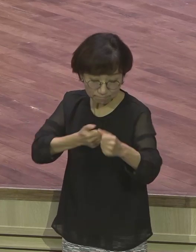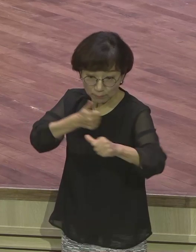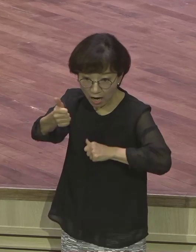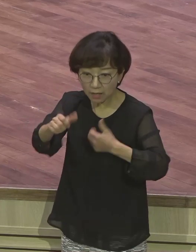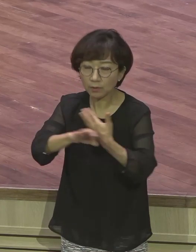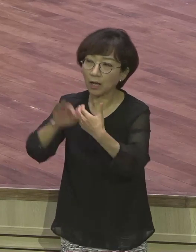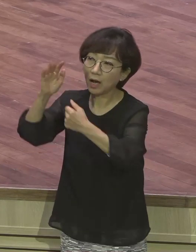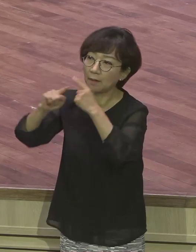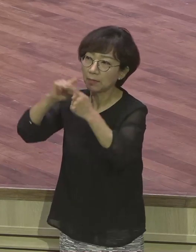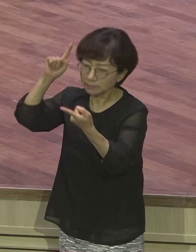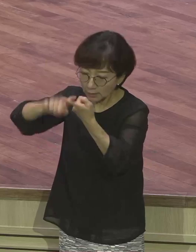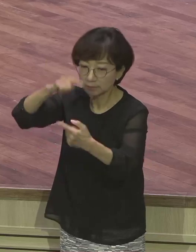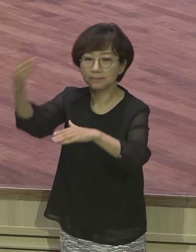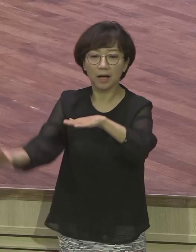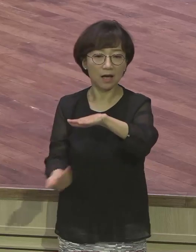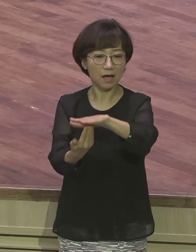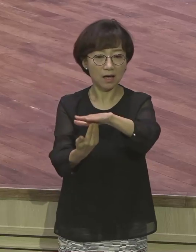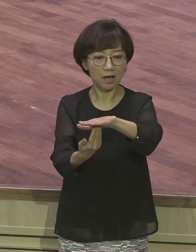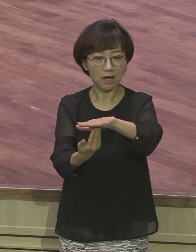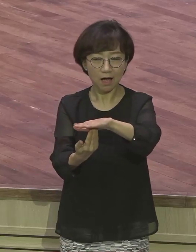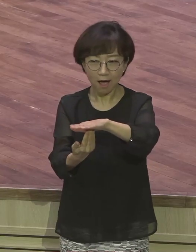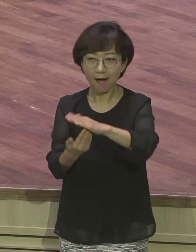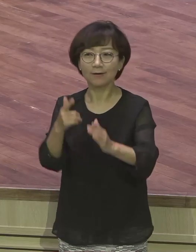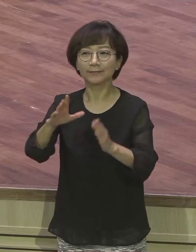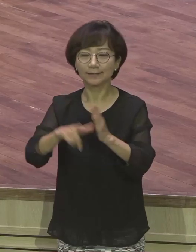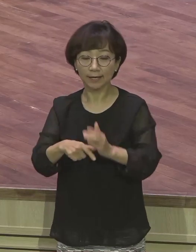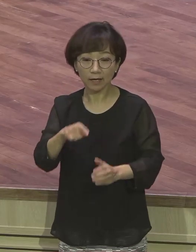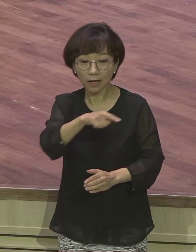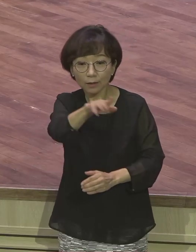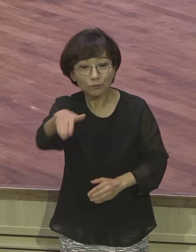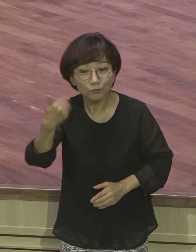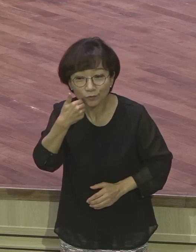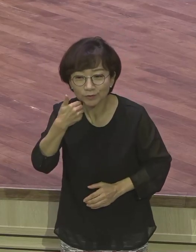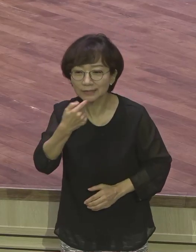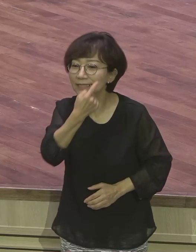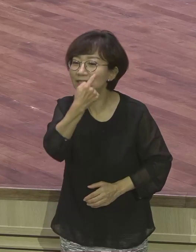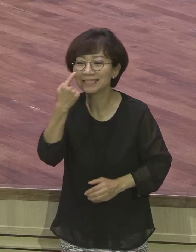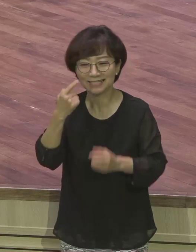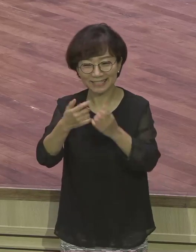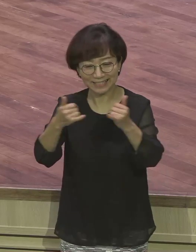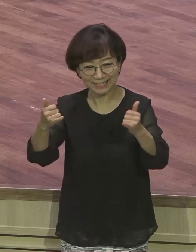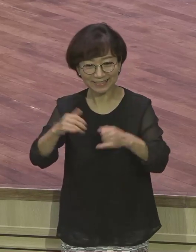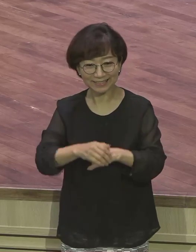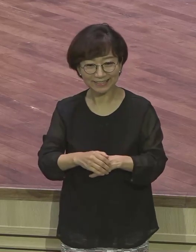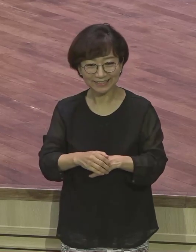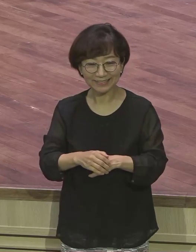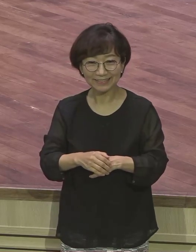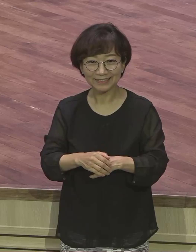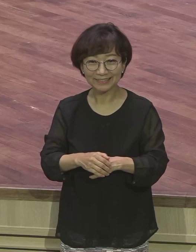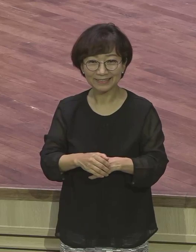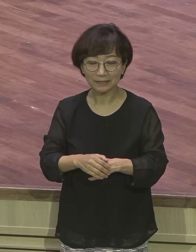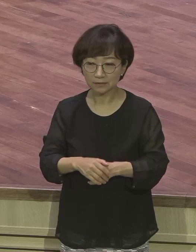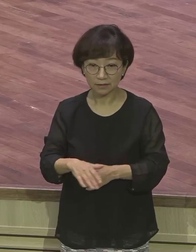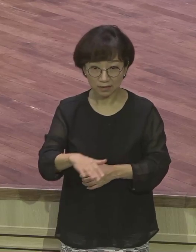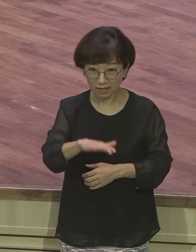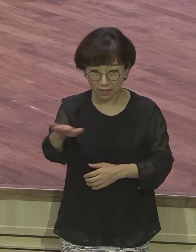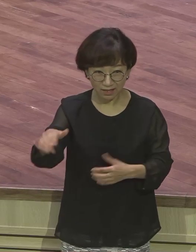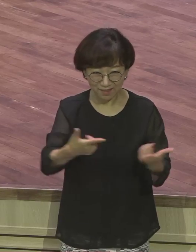되게 되어있어요. 그 사람이 정인이에요. 그 사람만 응답받아요. 예배들은 다 앉아있어도 응답받는 게 아니에요. 말씀